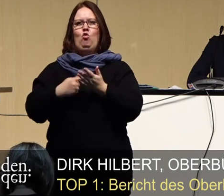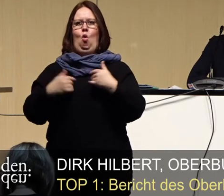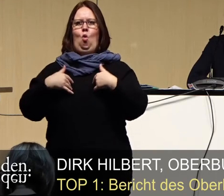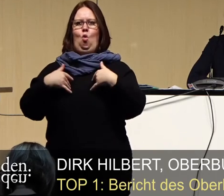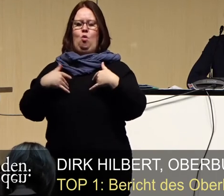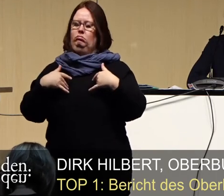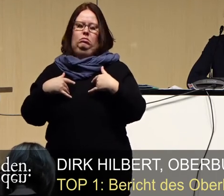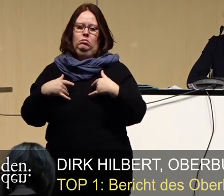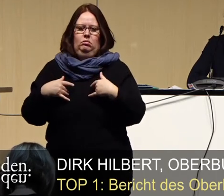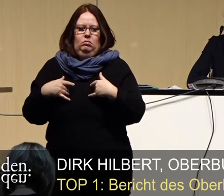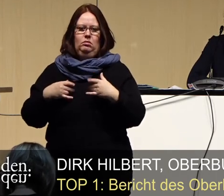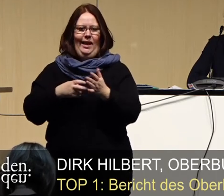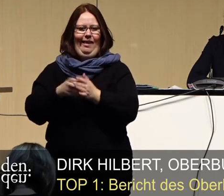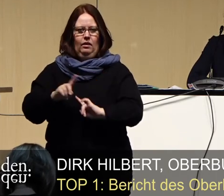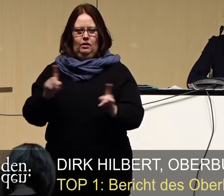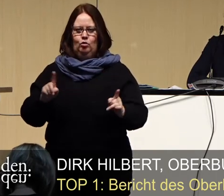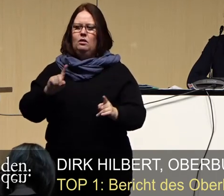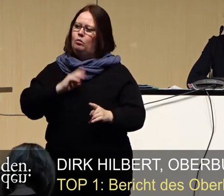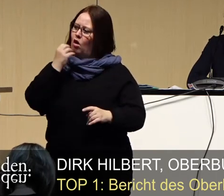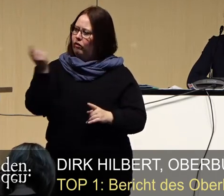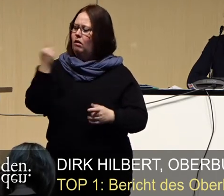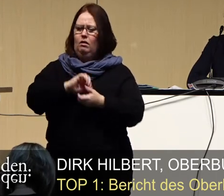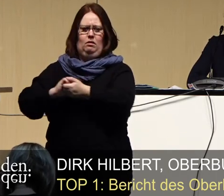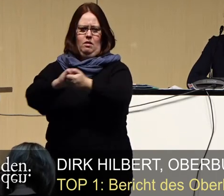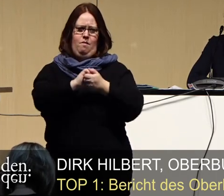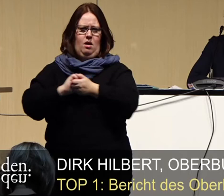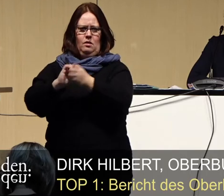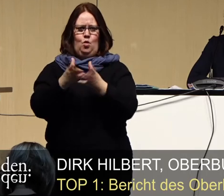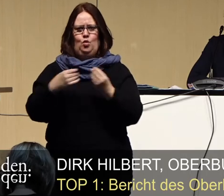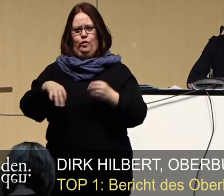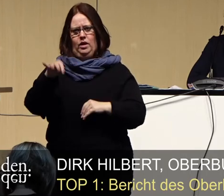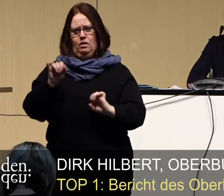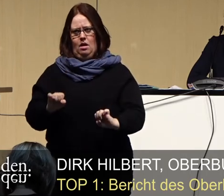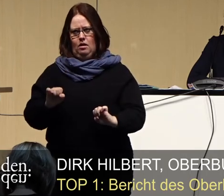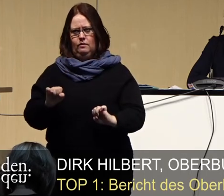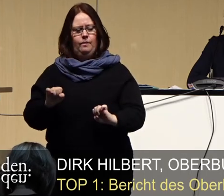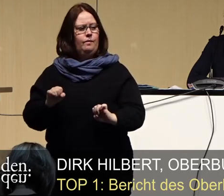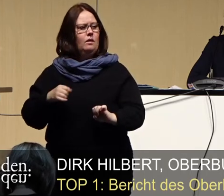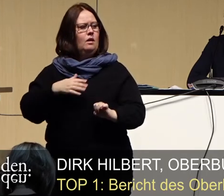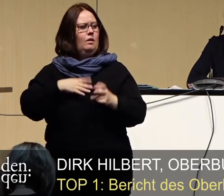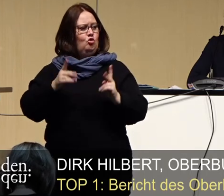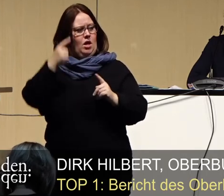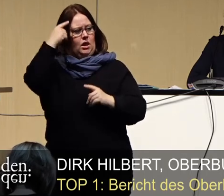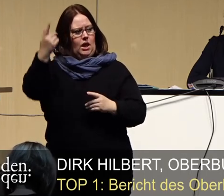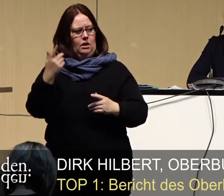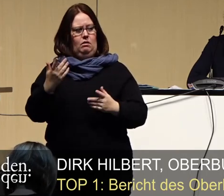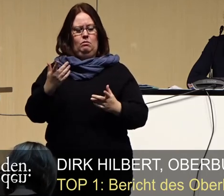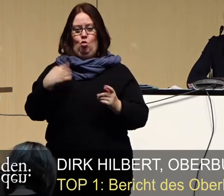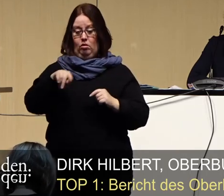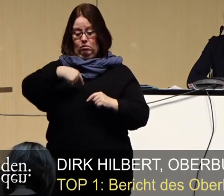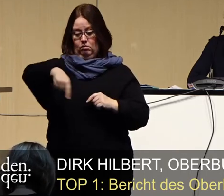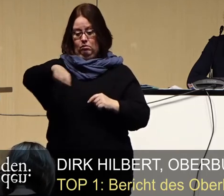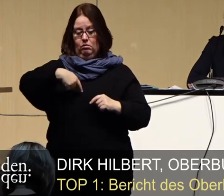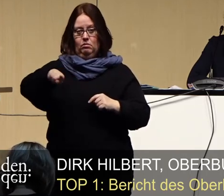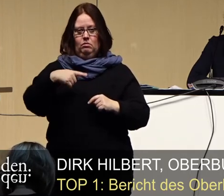Ich hoffe sehr, dass wir diesen Weg gemeinsam gehen. Sehr geehrte Stadträte und Stadträte, gerade mit Blick